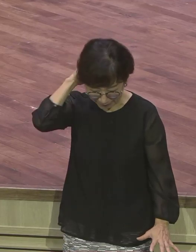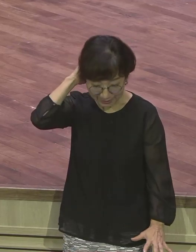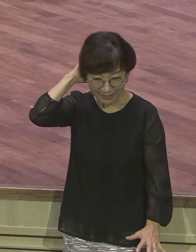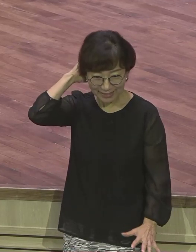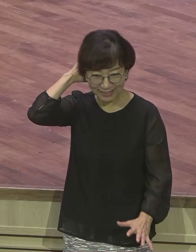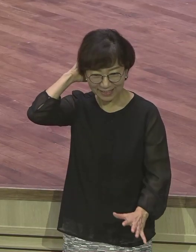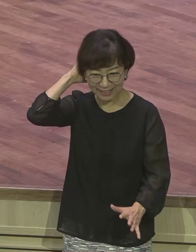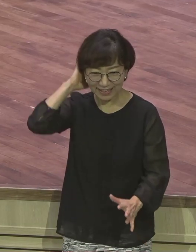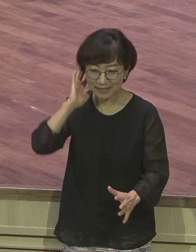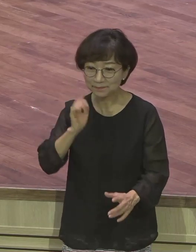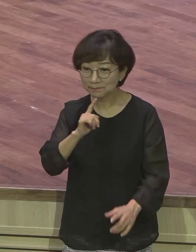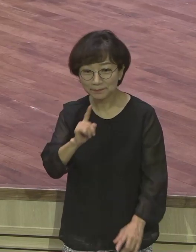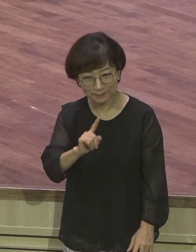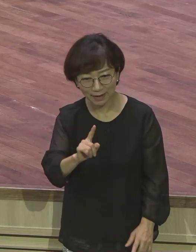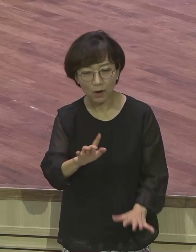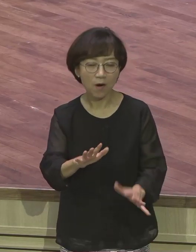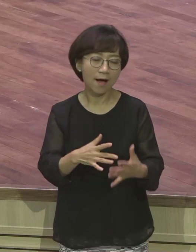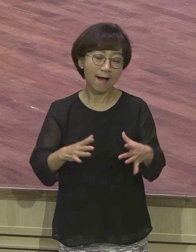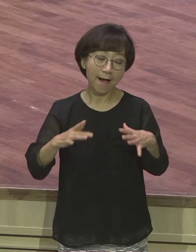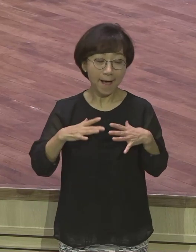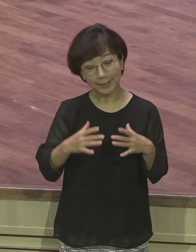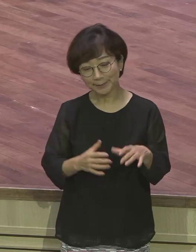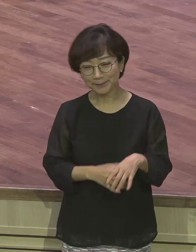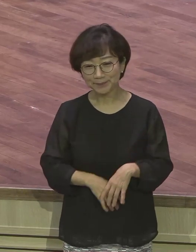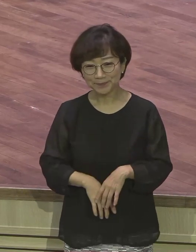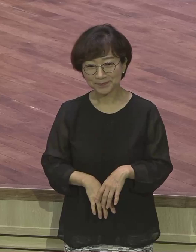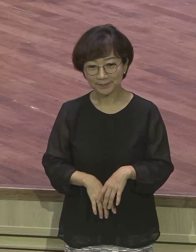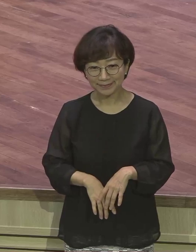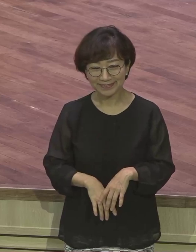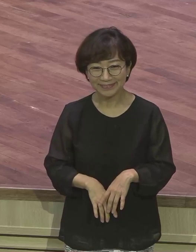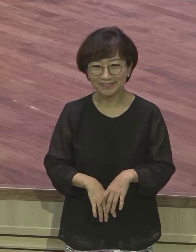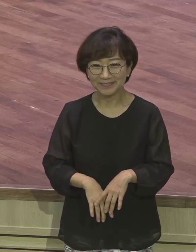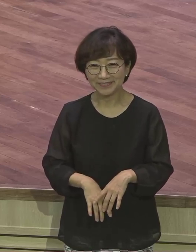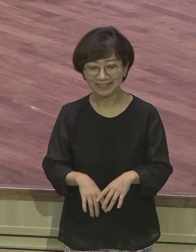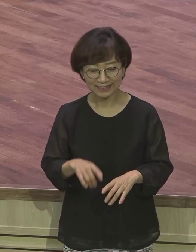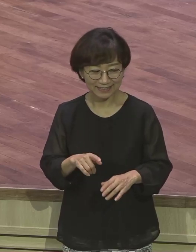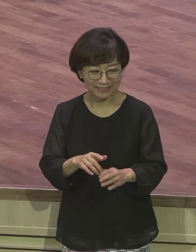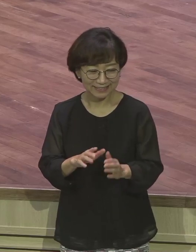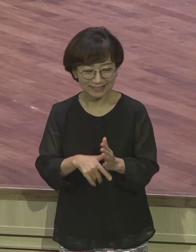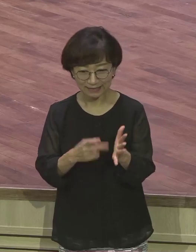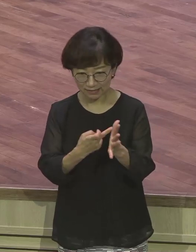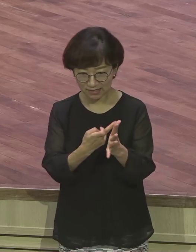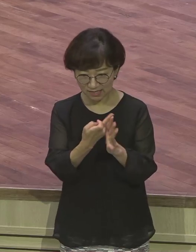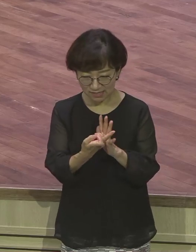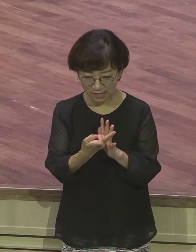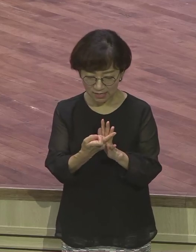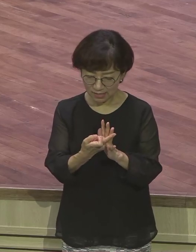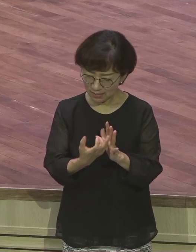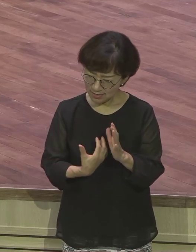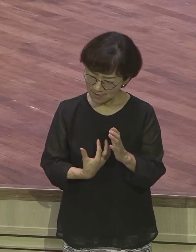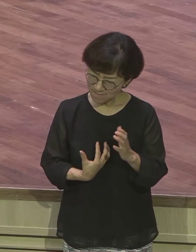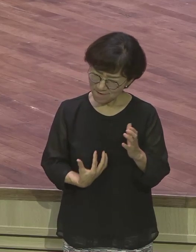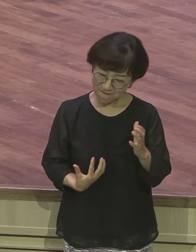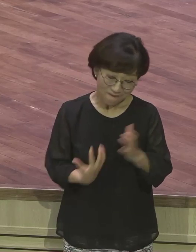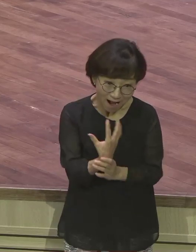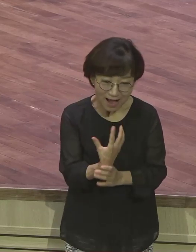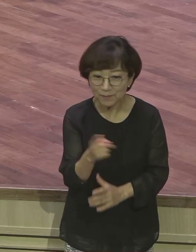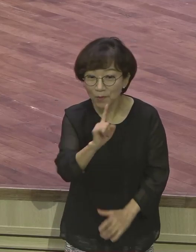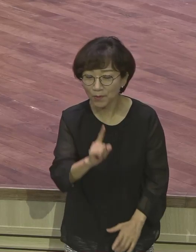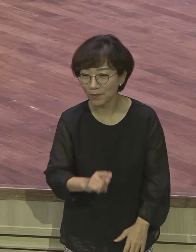이런 상황 속에 이런 형들의 신비를 더 자극하는 두 번째 꿈이 나옵니다. 첫 번째